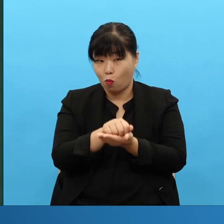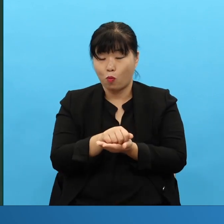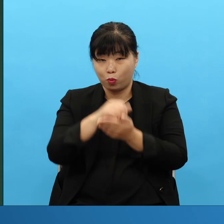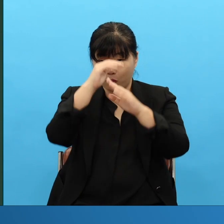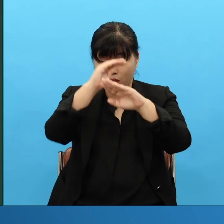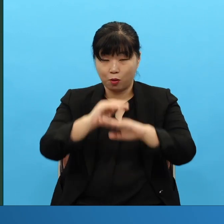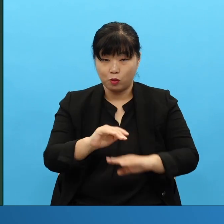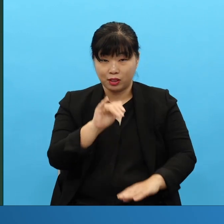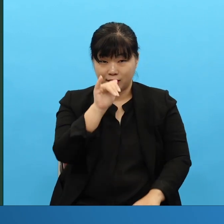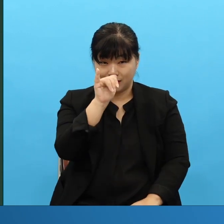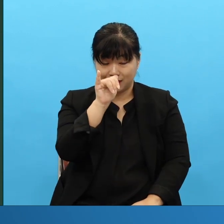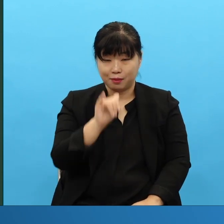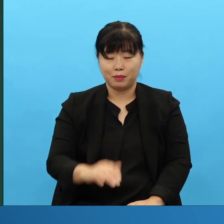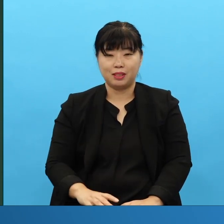이 부분들의 특징이